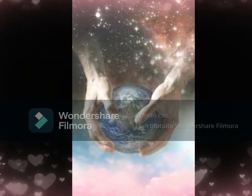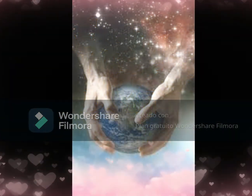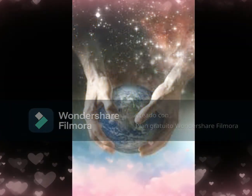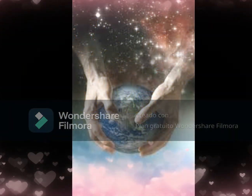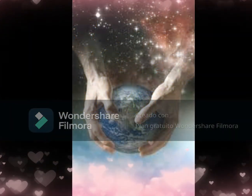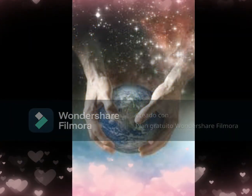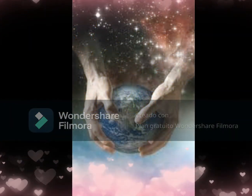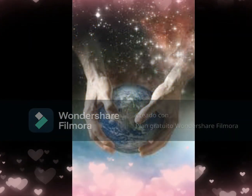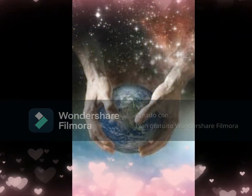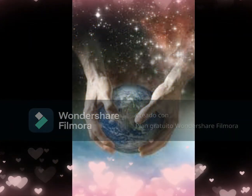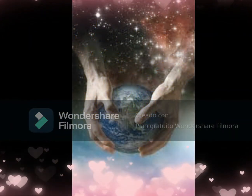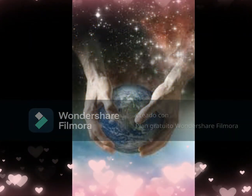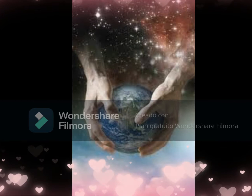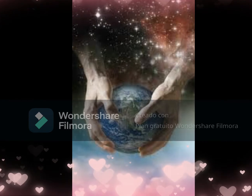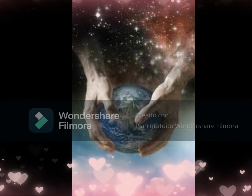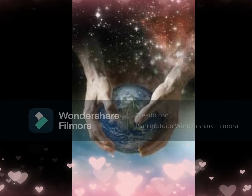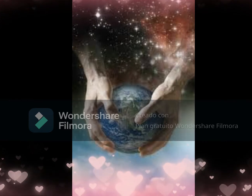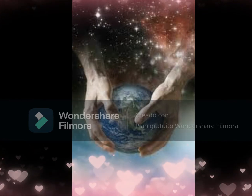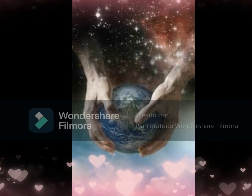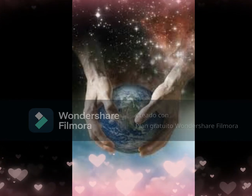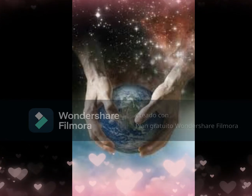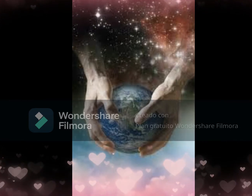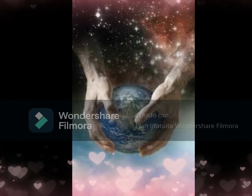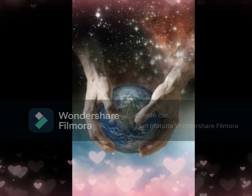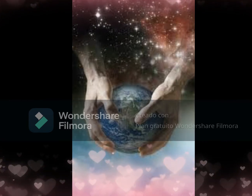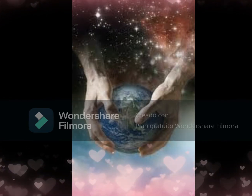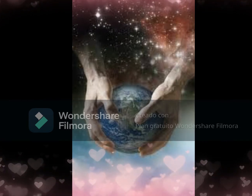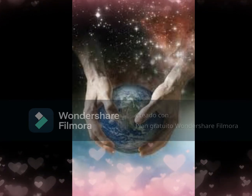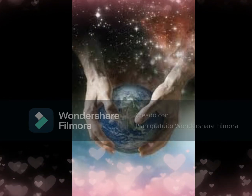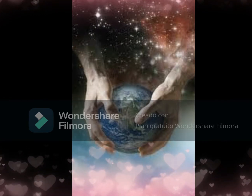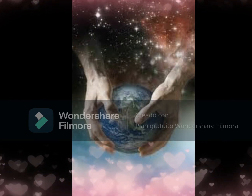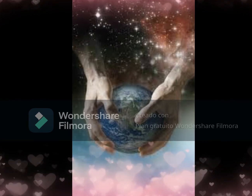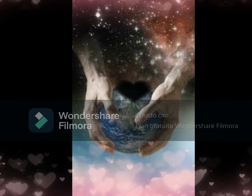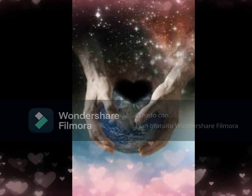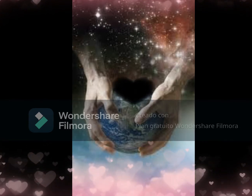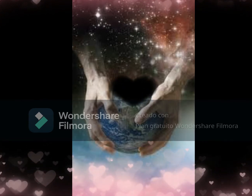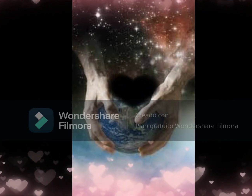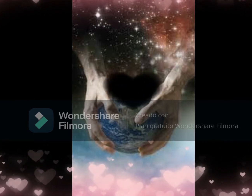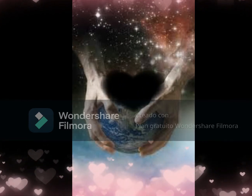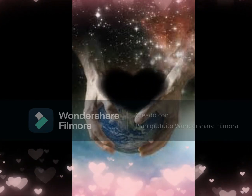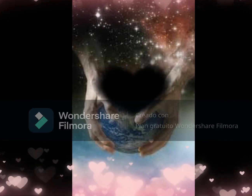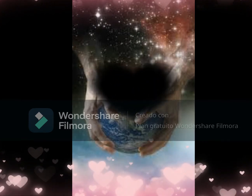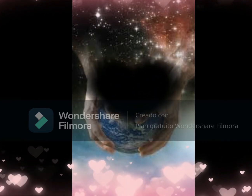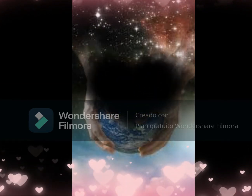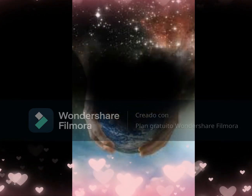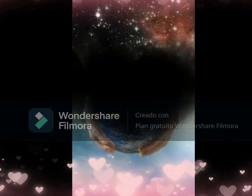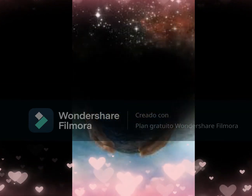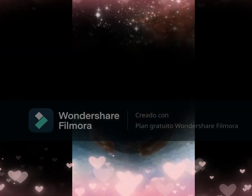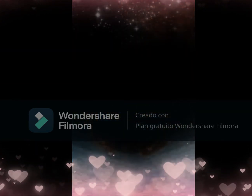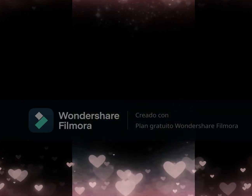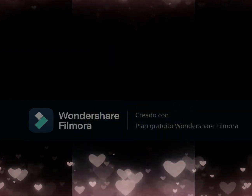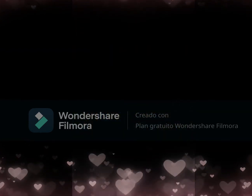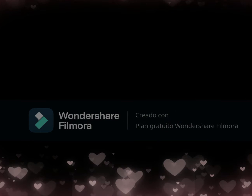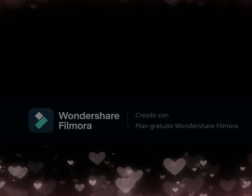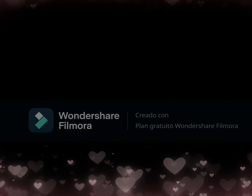en la tentación Y líbranos del mal